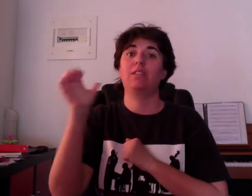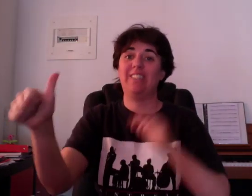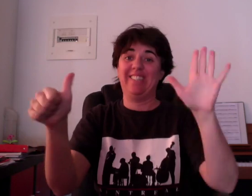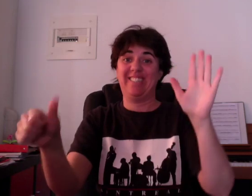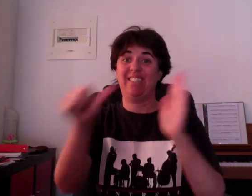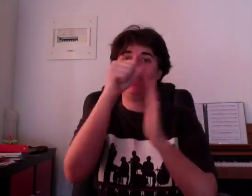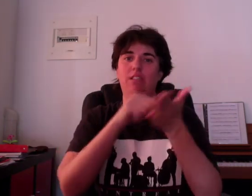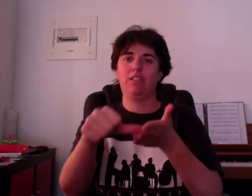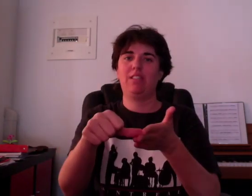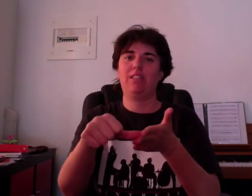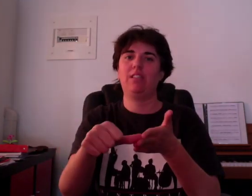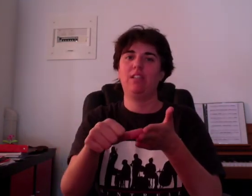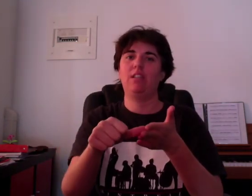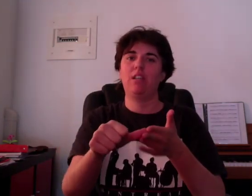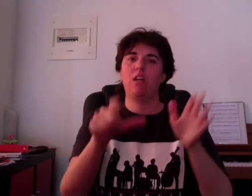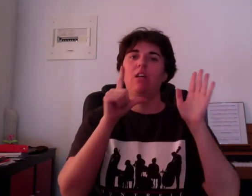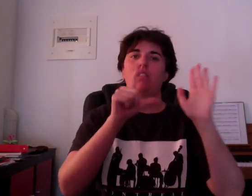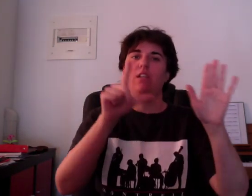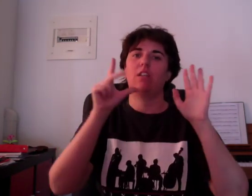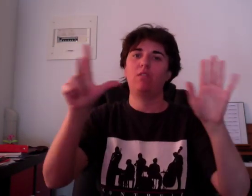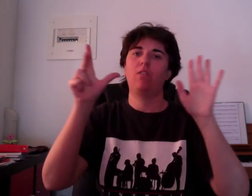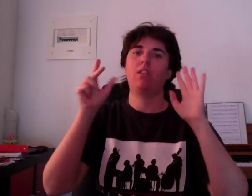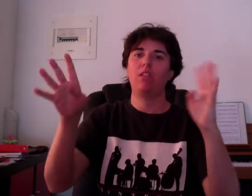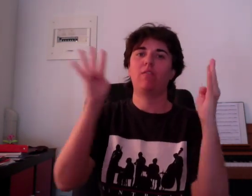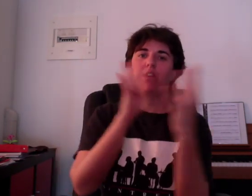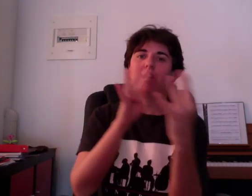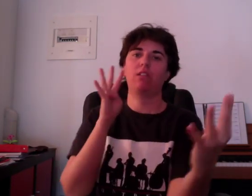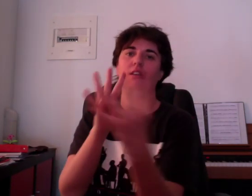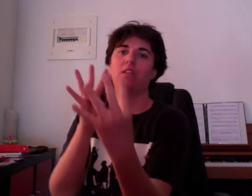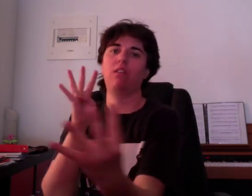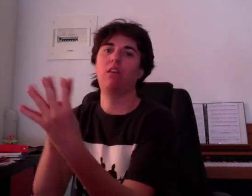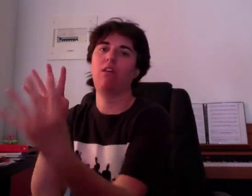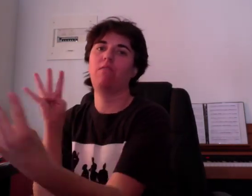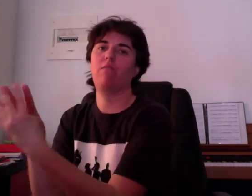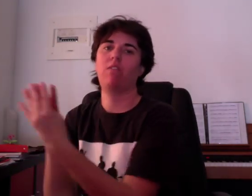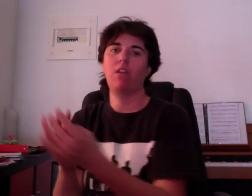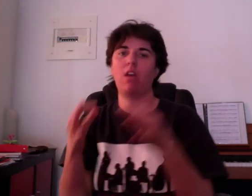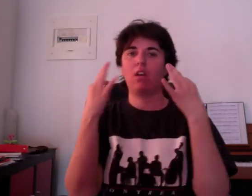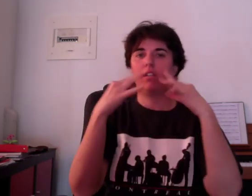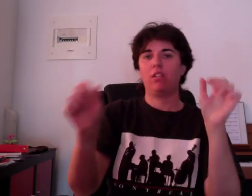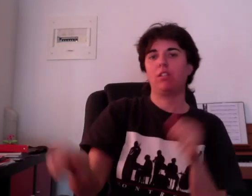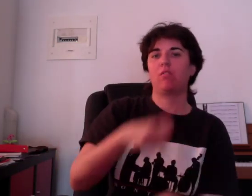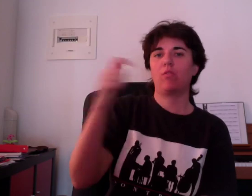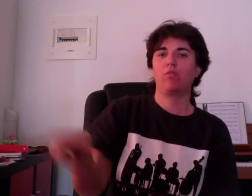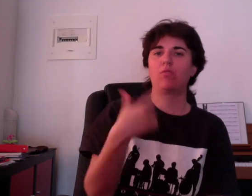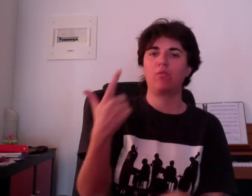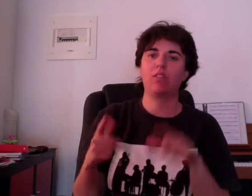501